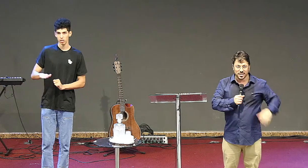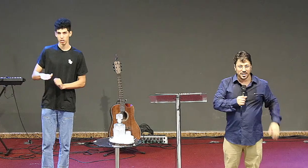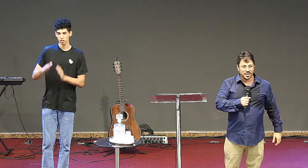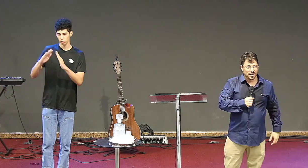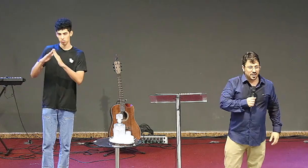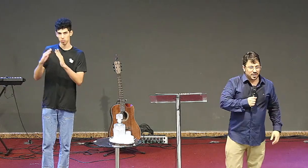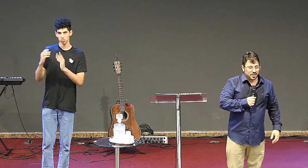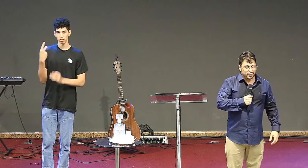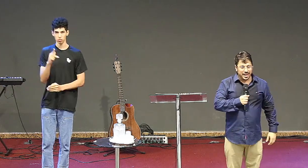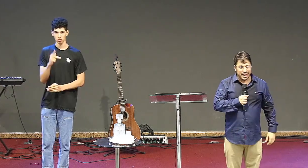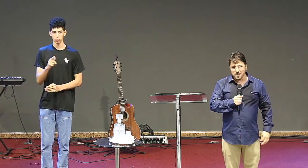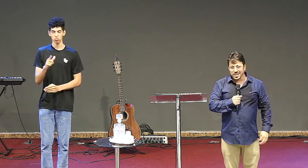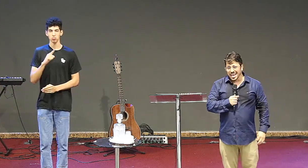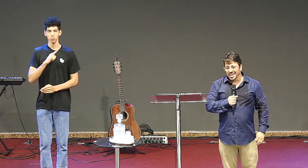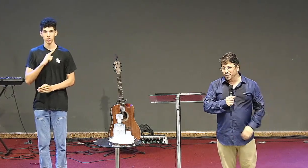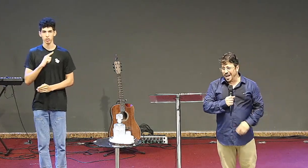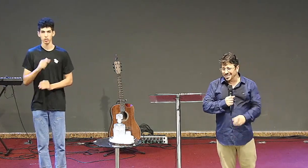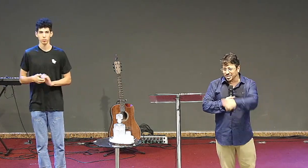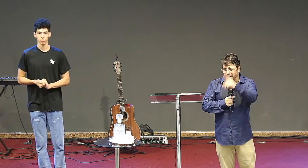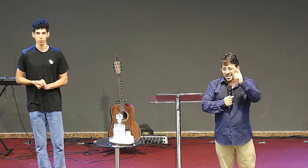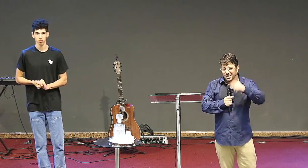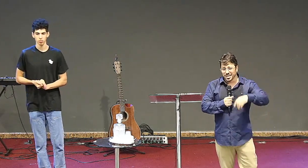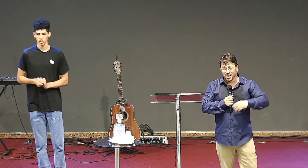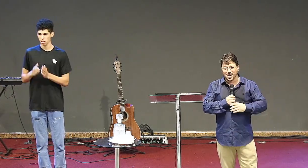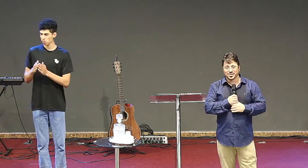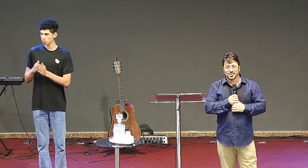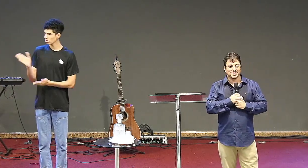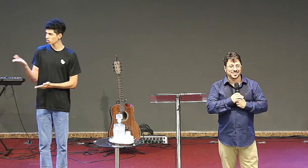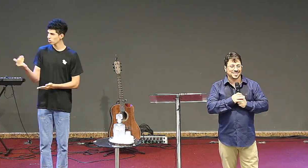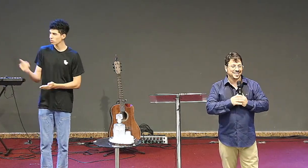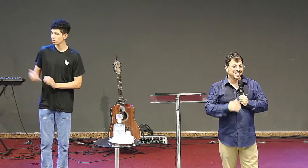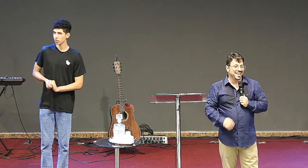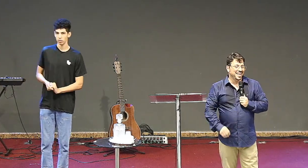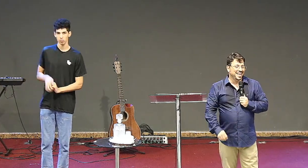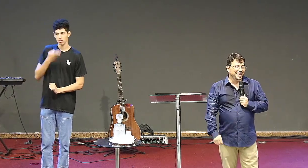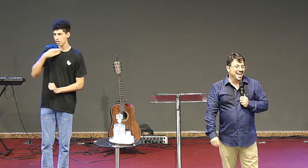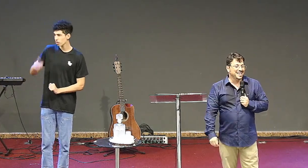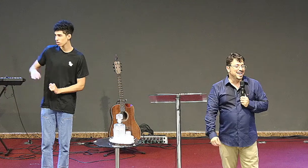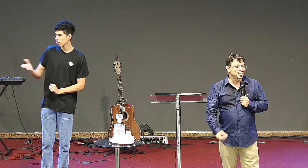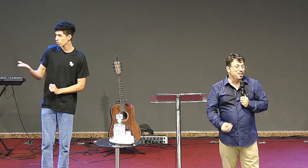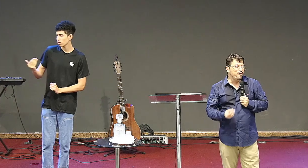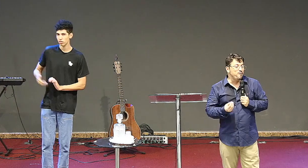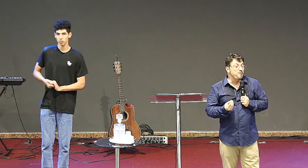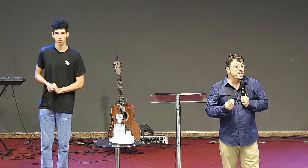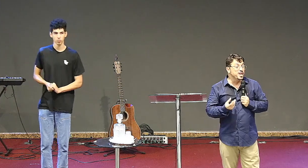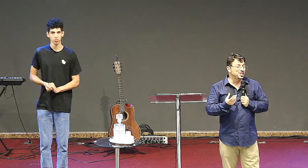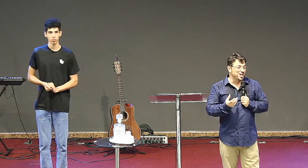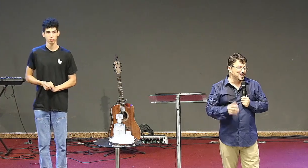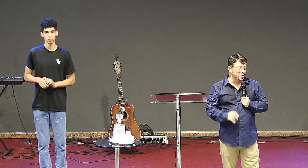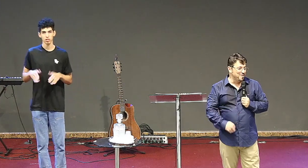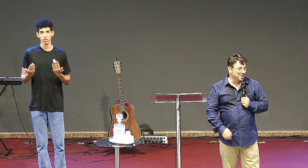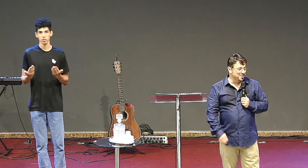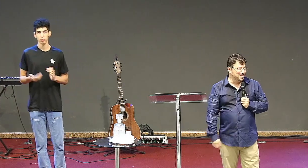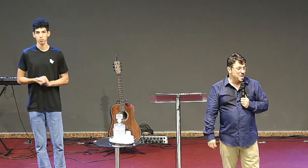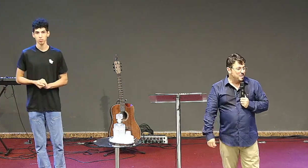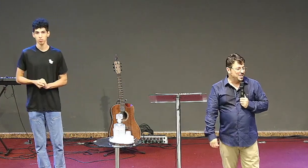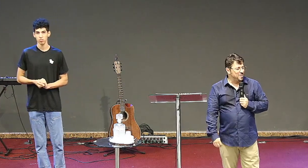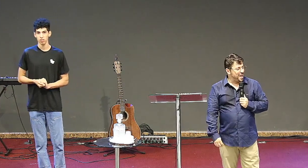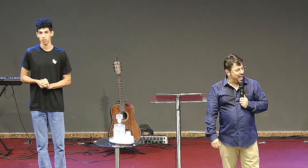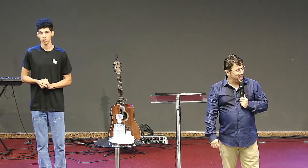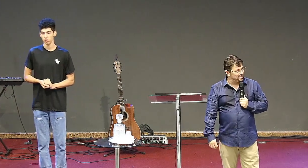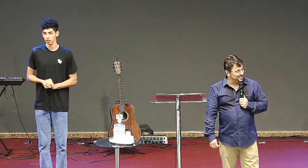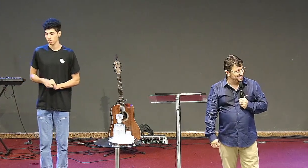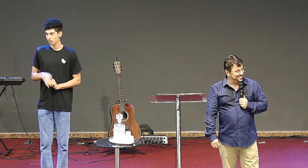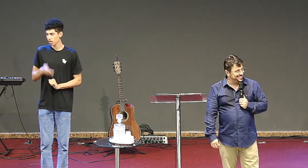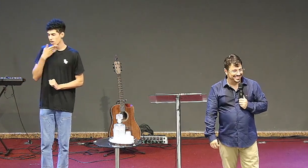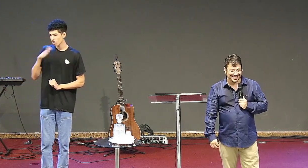saber vem cá menino faz isso aquilo aquilo outro e a criança finge que não ouviu mas dá